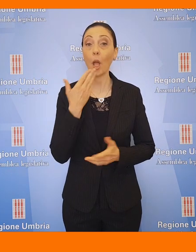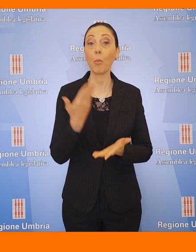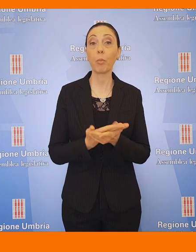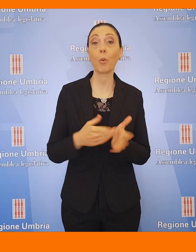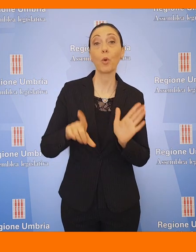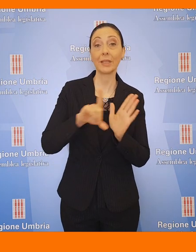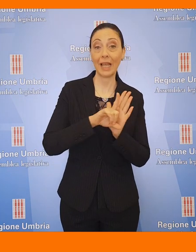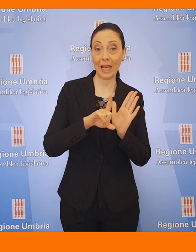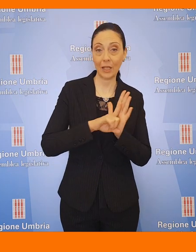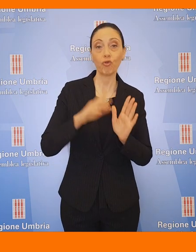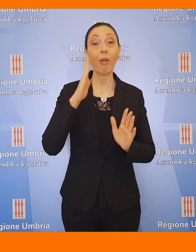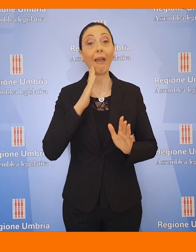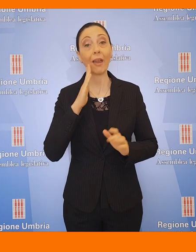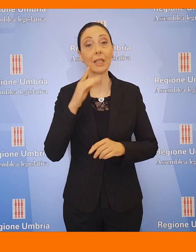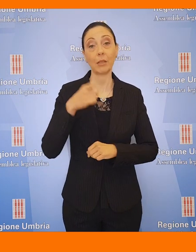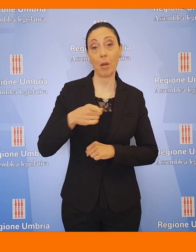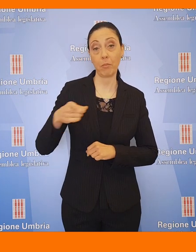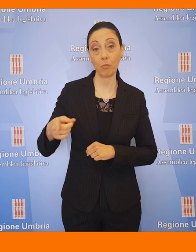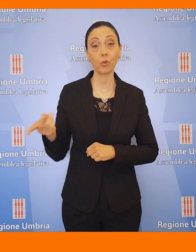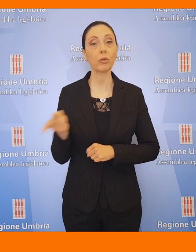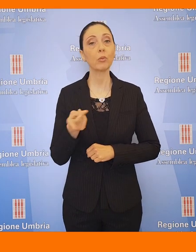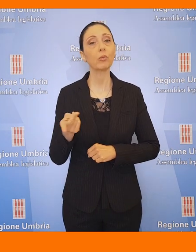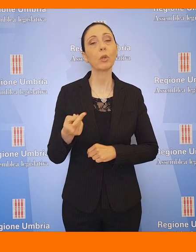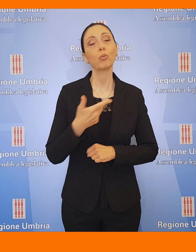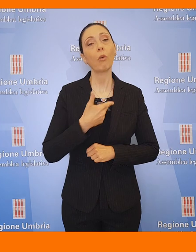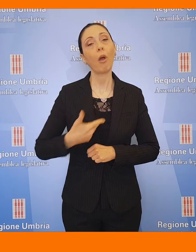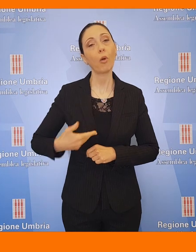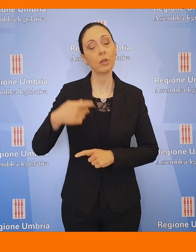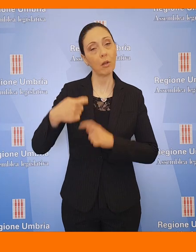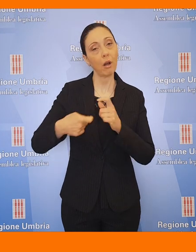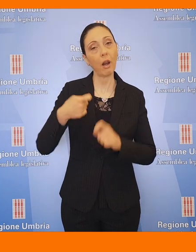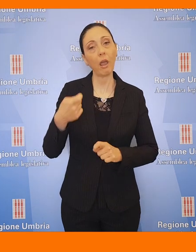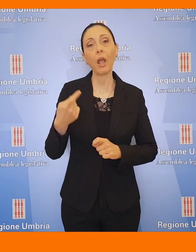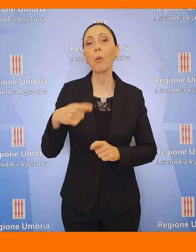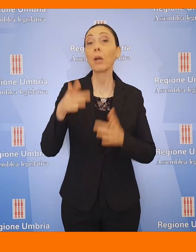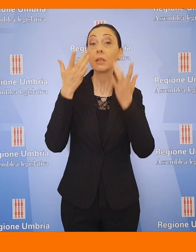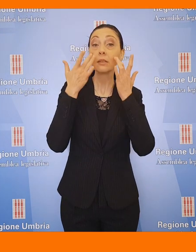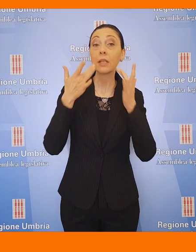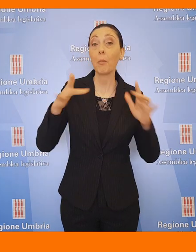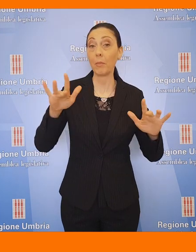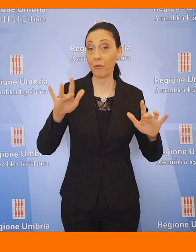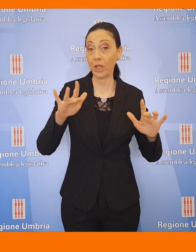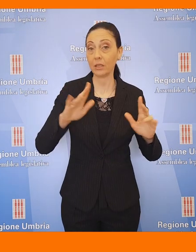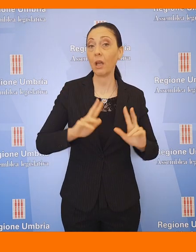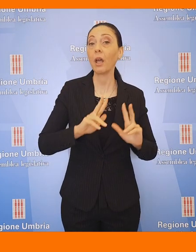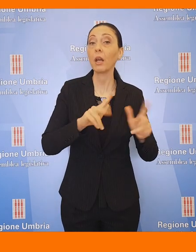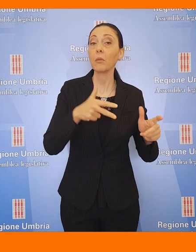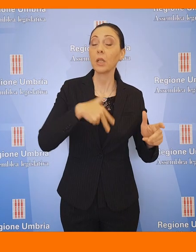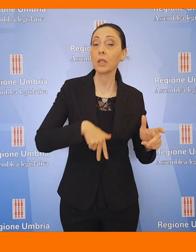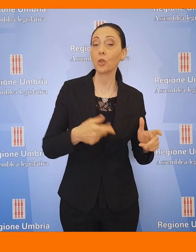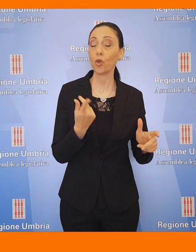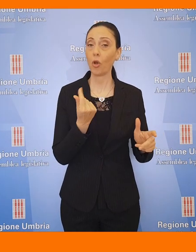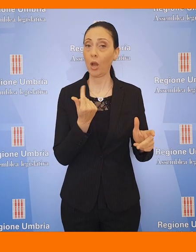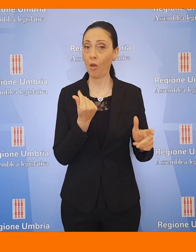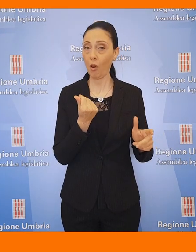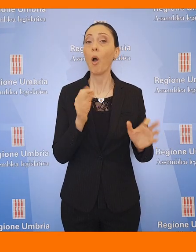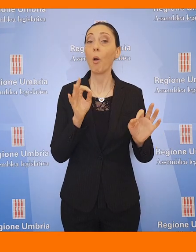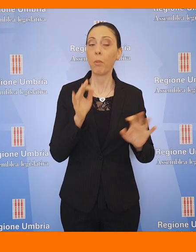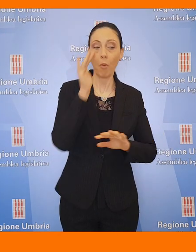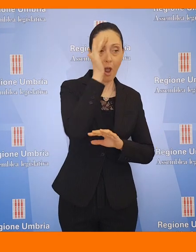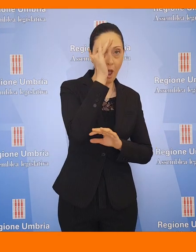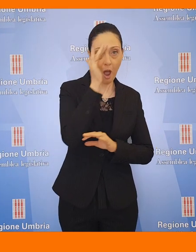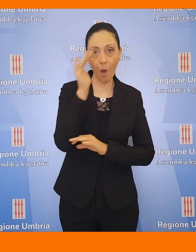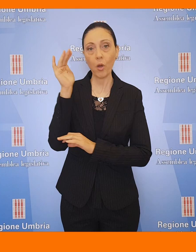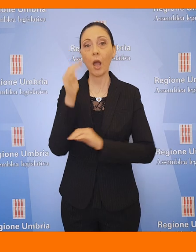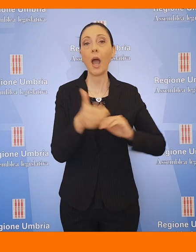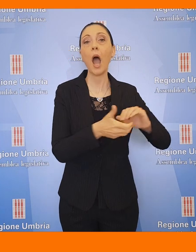La proposta di legge Carissimi Peppucci, consiglieri della Lega, sulla semplificazione per la ripresa socio-economica è stata al centro